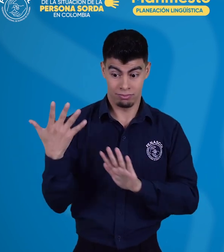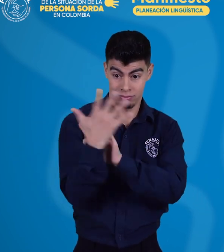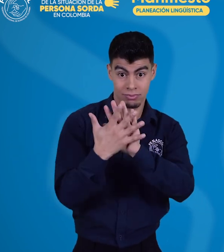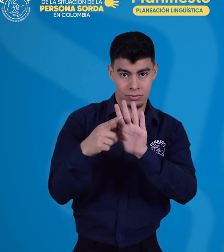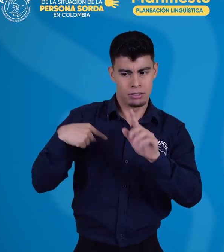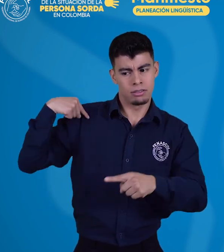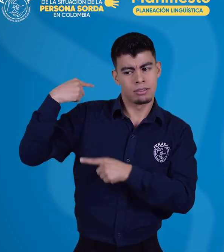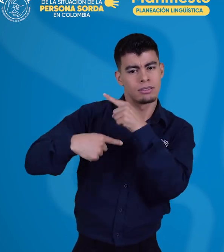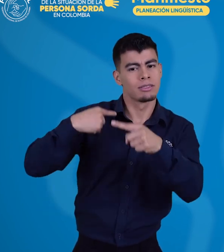comunicativa.